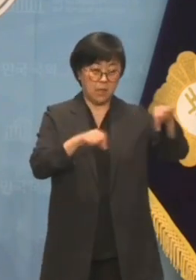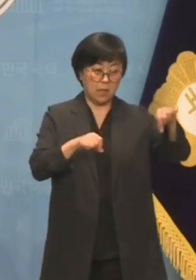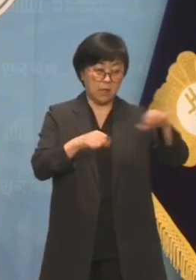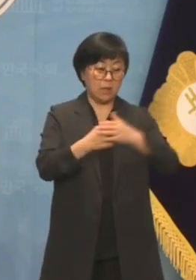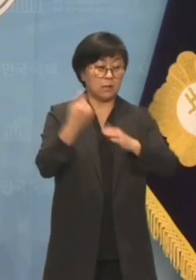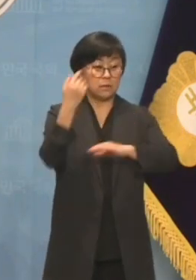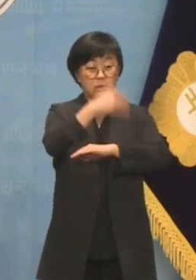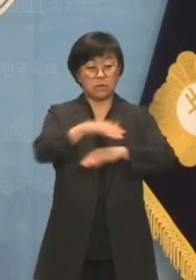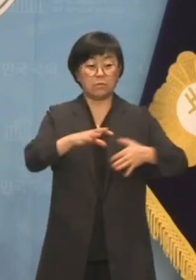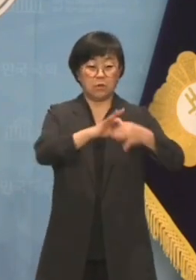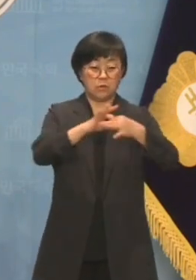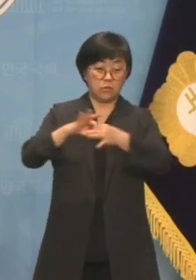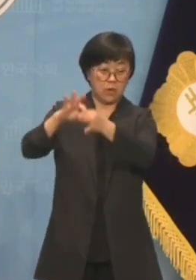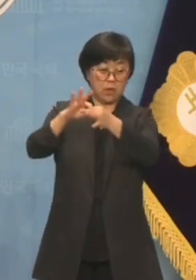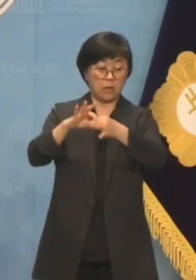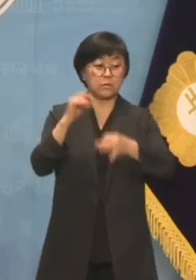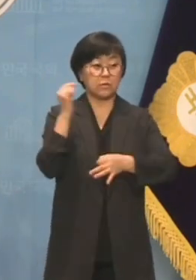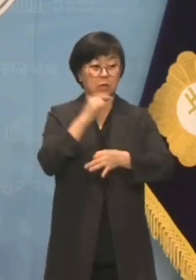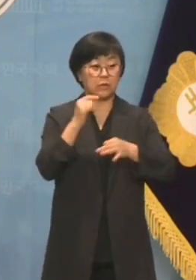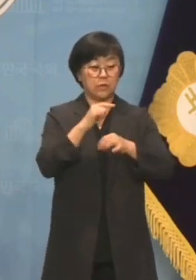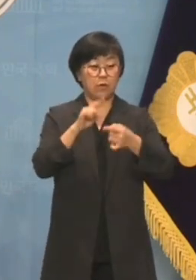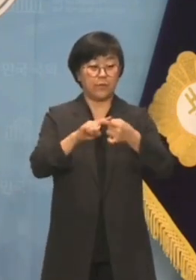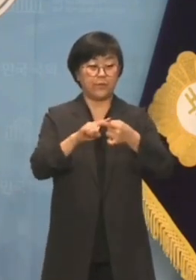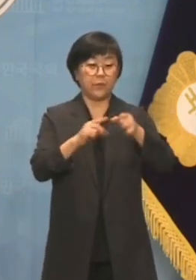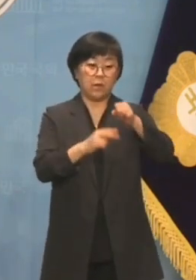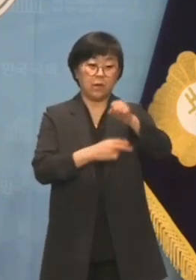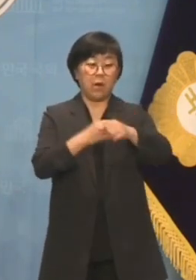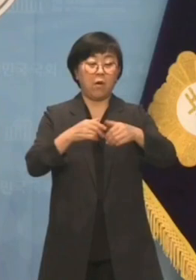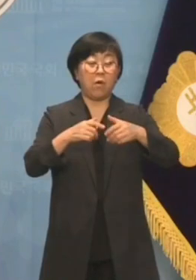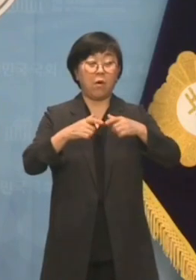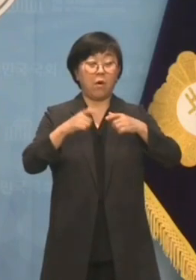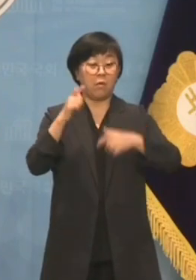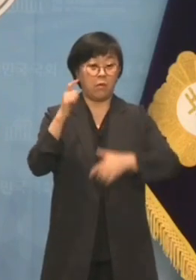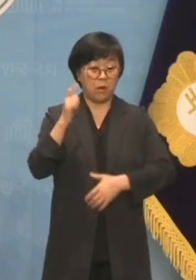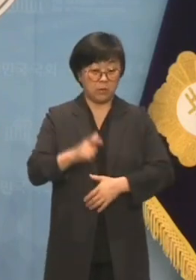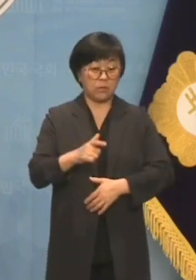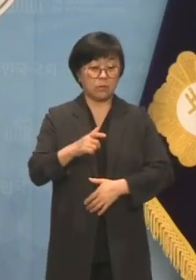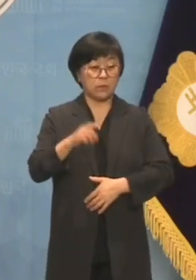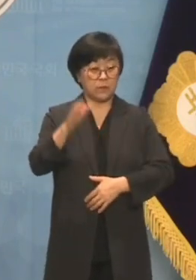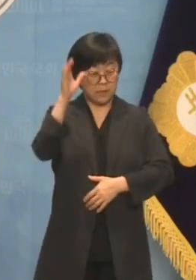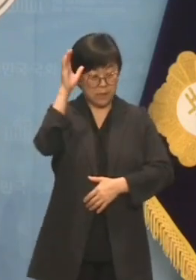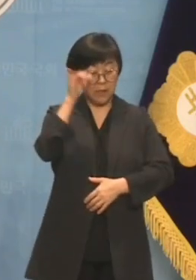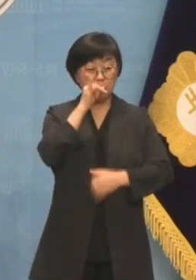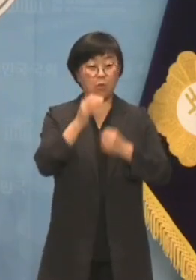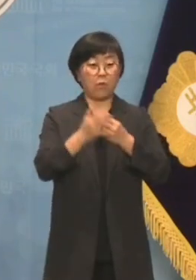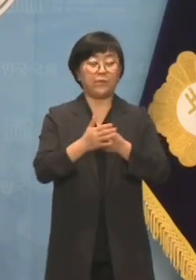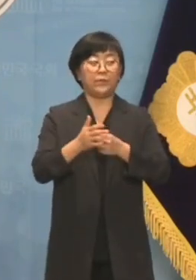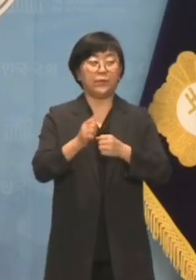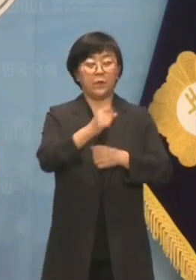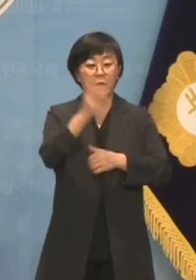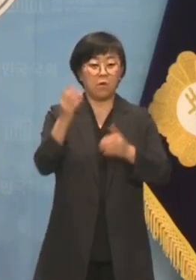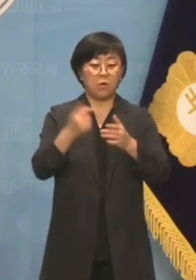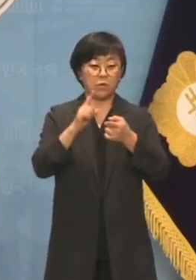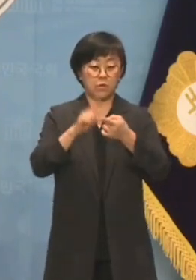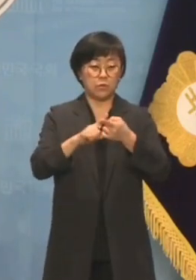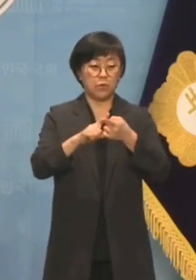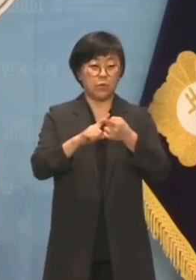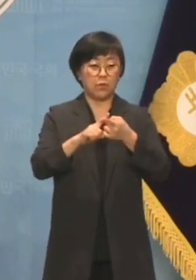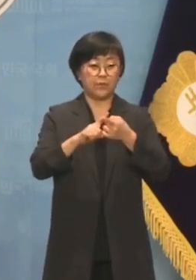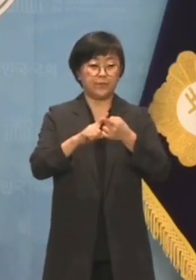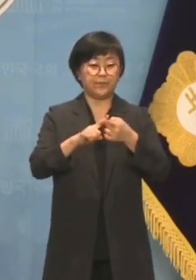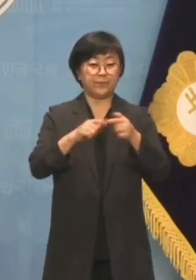전략적 연계 강화, 교루가 강력히 확대될 것을 기대 등 여러 소설에서